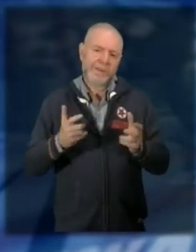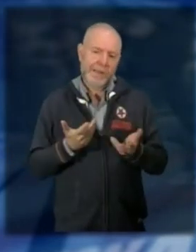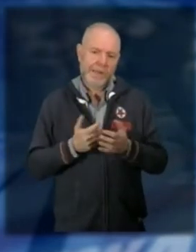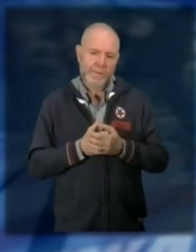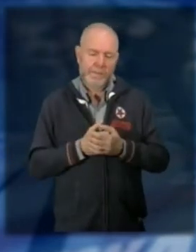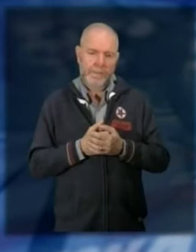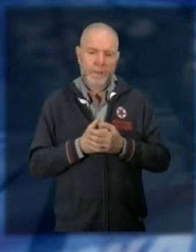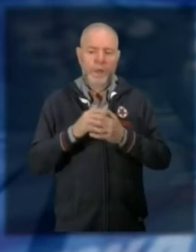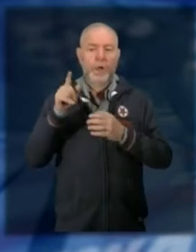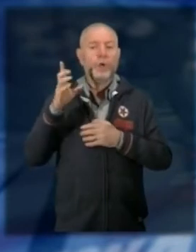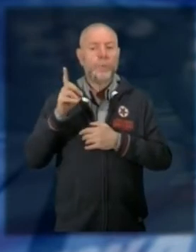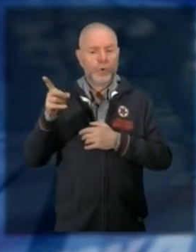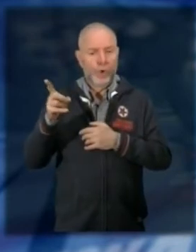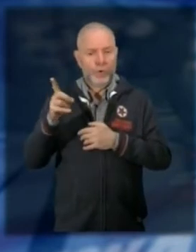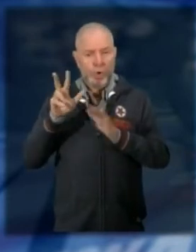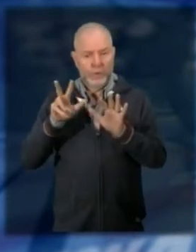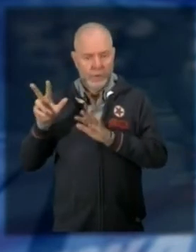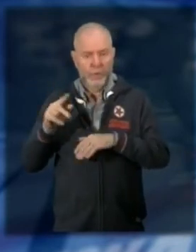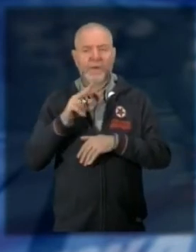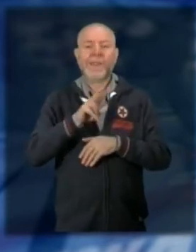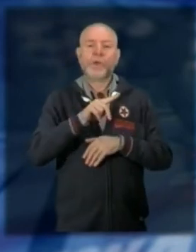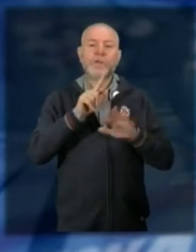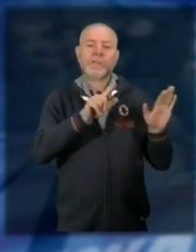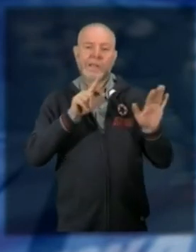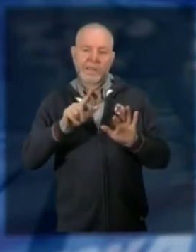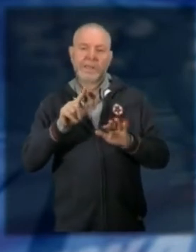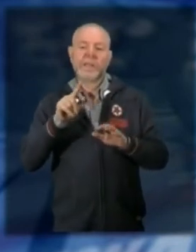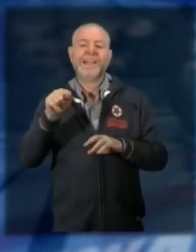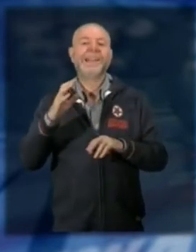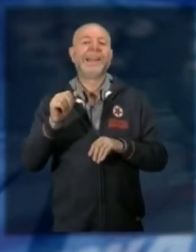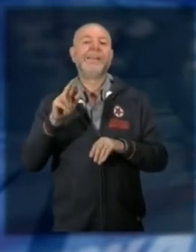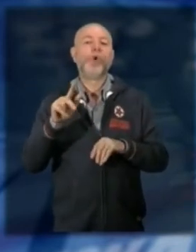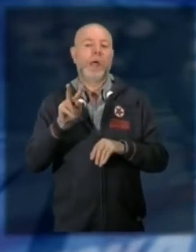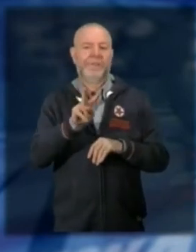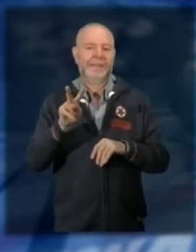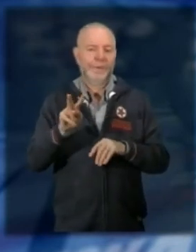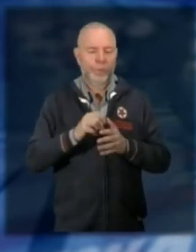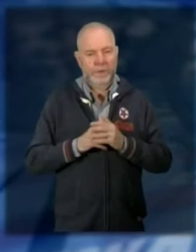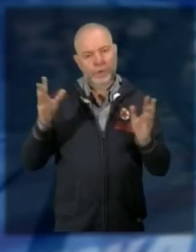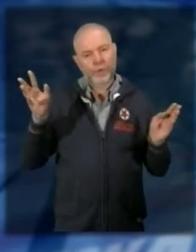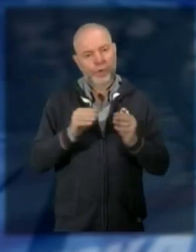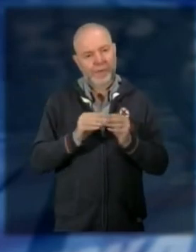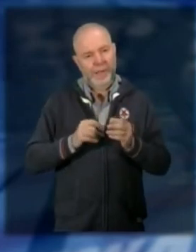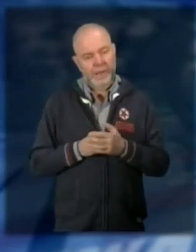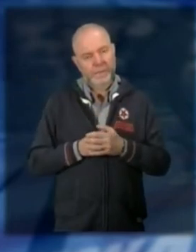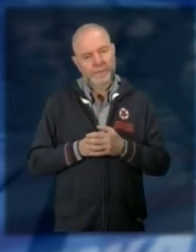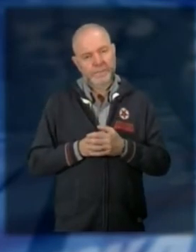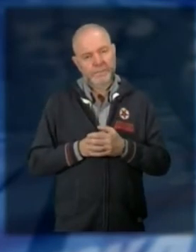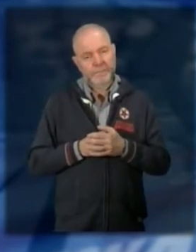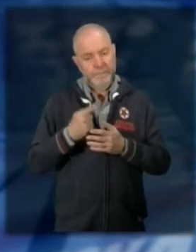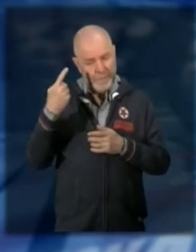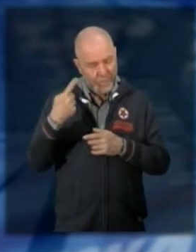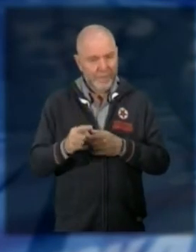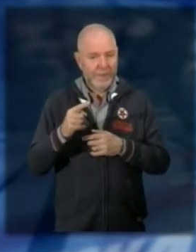88 a Domodossola 77 a Villa Dossola 22 a Crevola Dossola questi dati sono stati